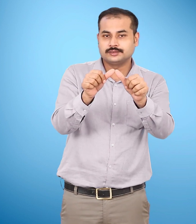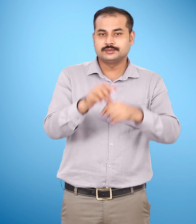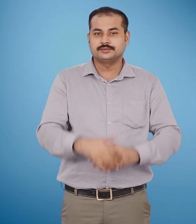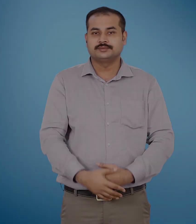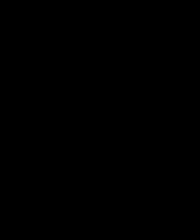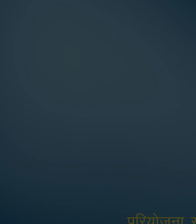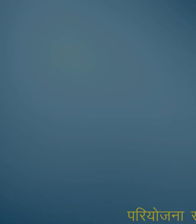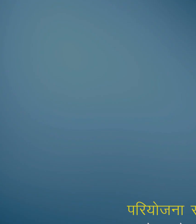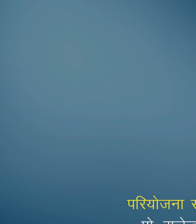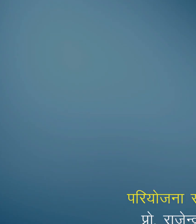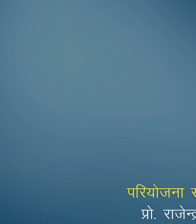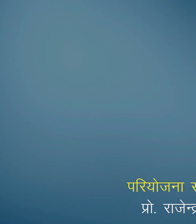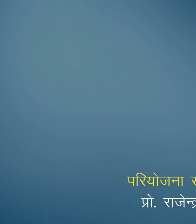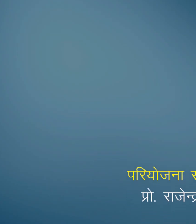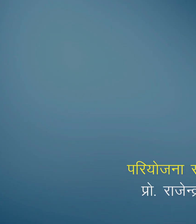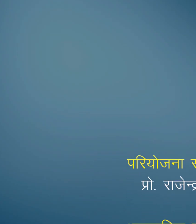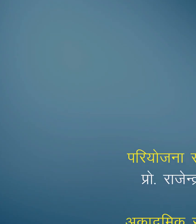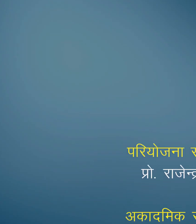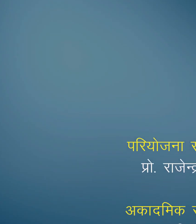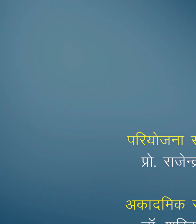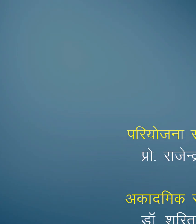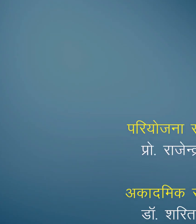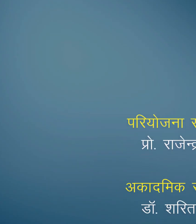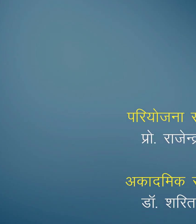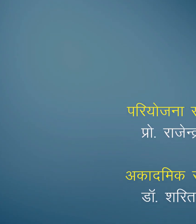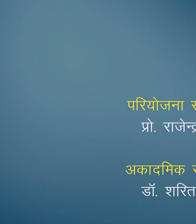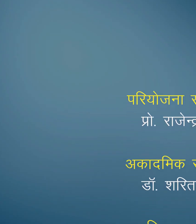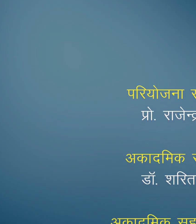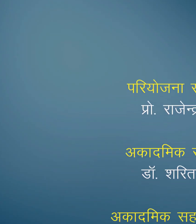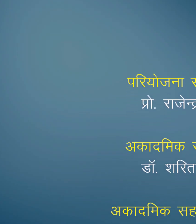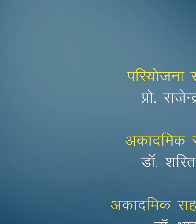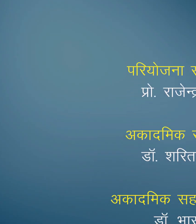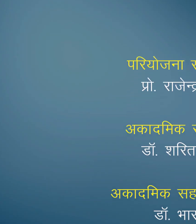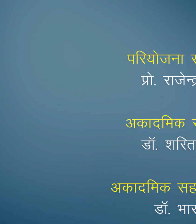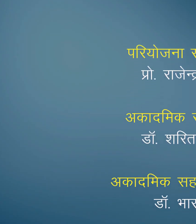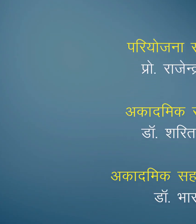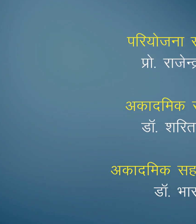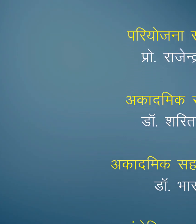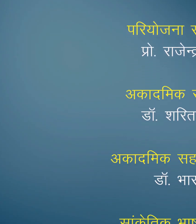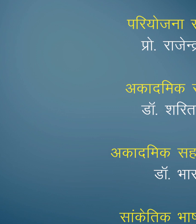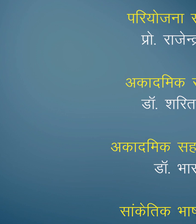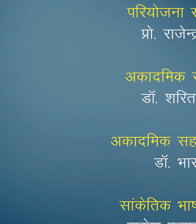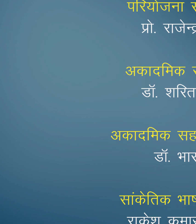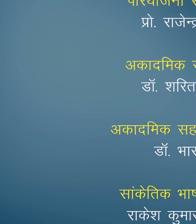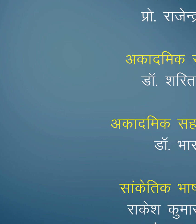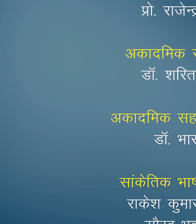यहां प्यान से यहां यहां प्यान तरक्ष्ट यहां